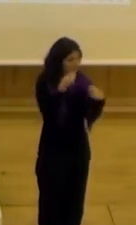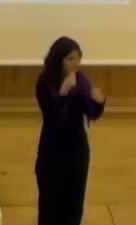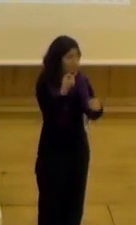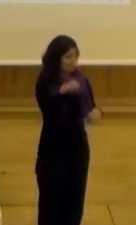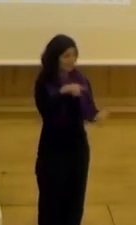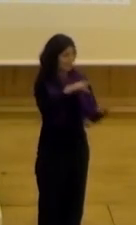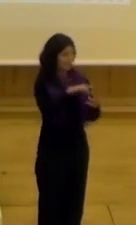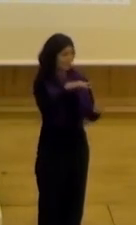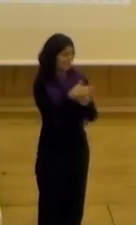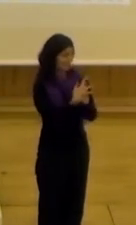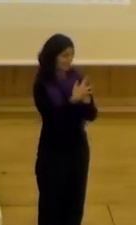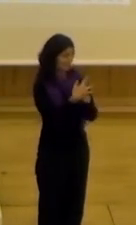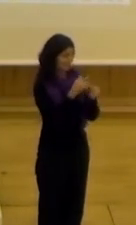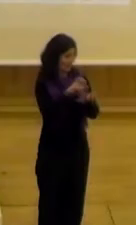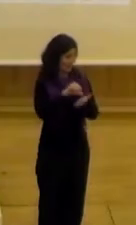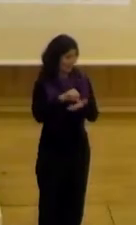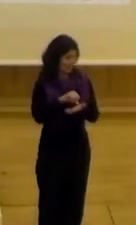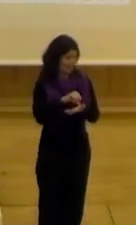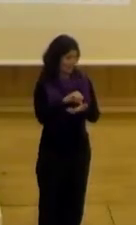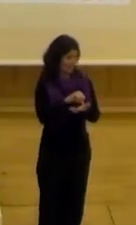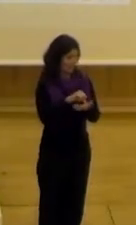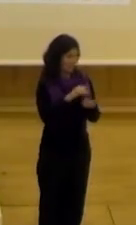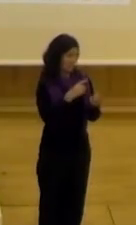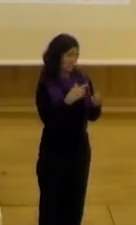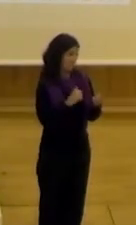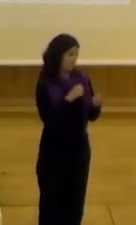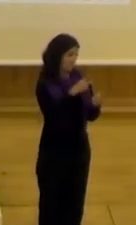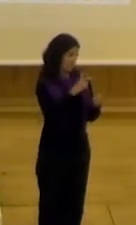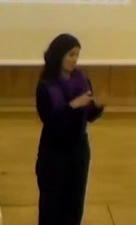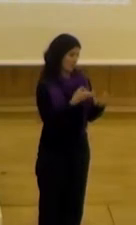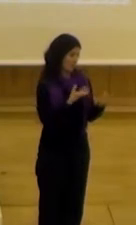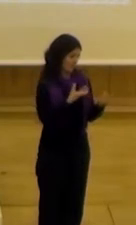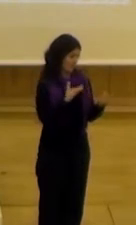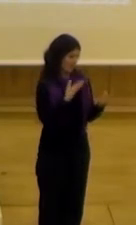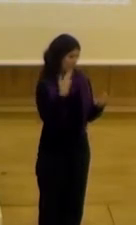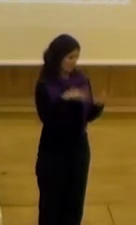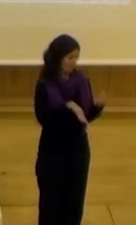que además en este caso nuestra ciudad aprovechando que está aquí el alcalde Paco